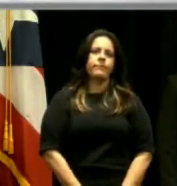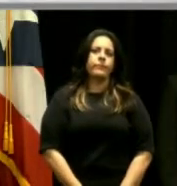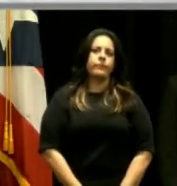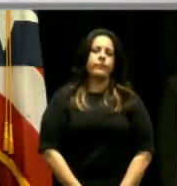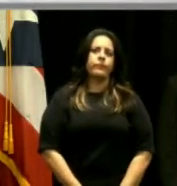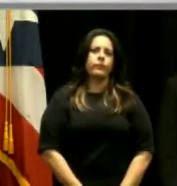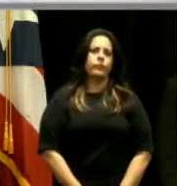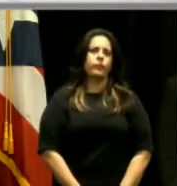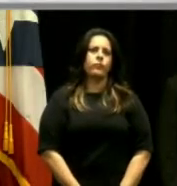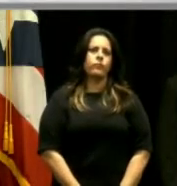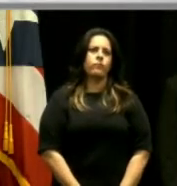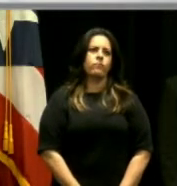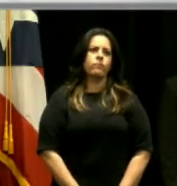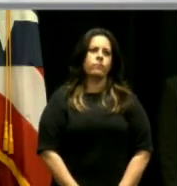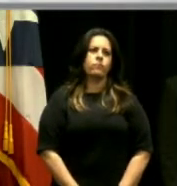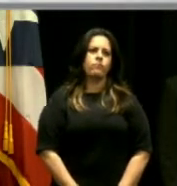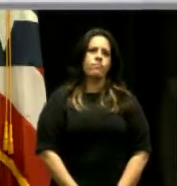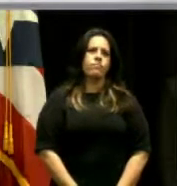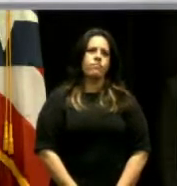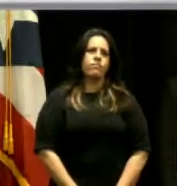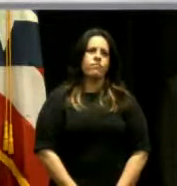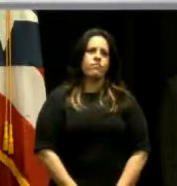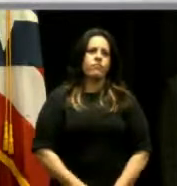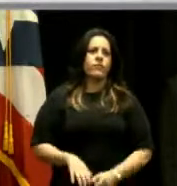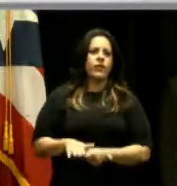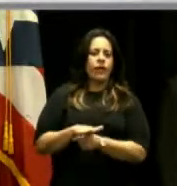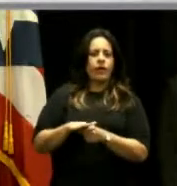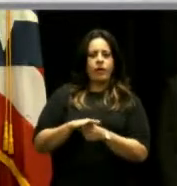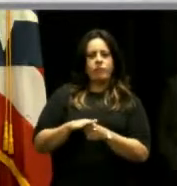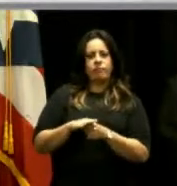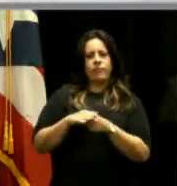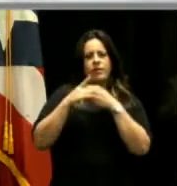El área de diálisis.